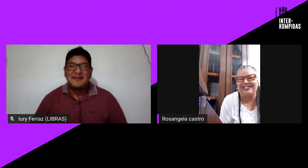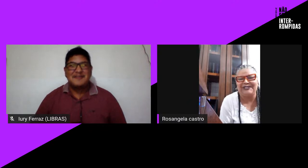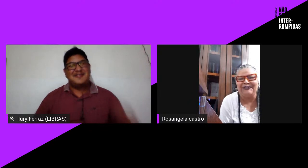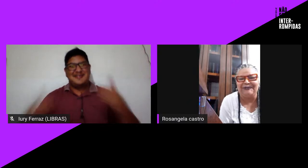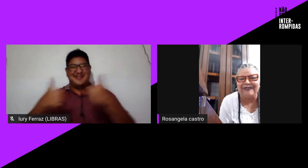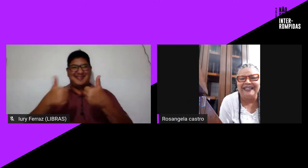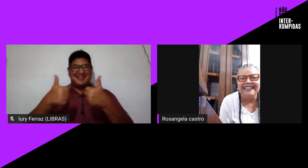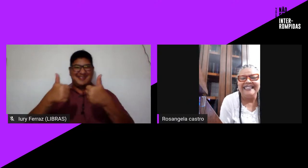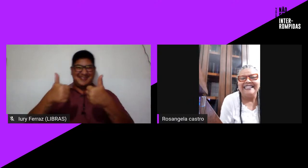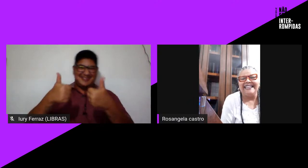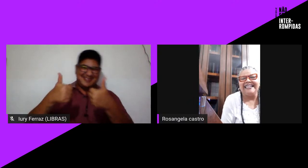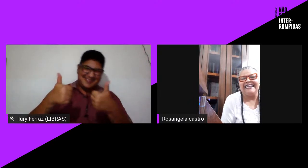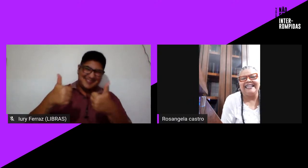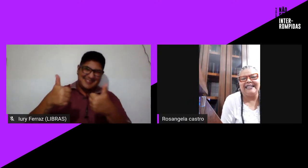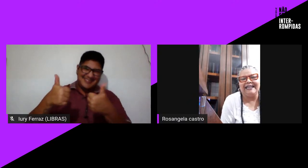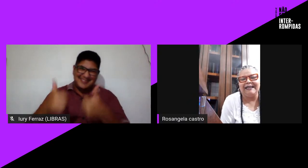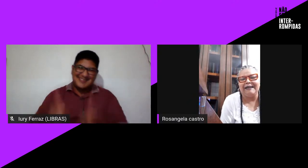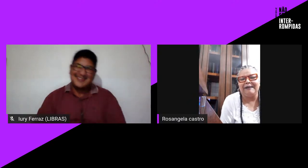Desculpa!